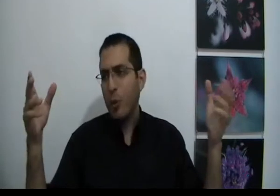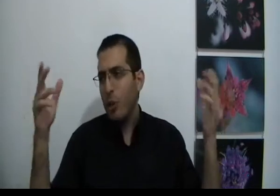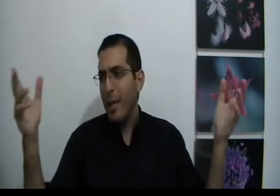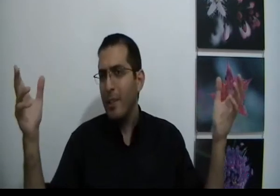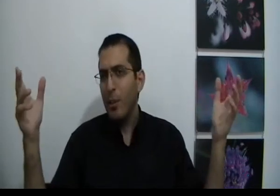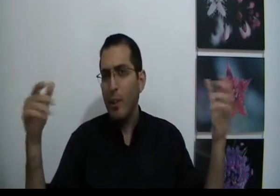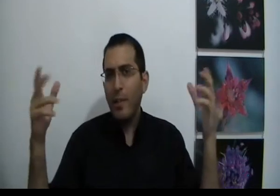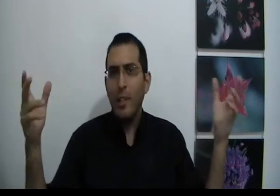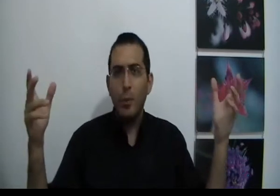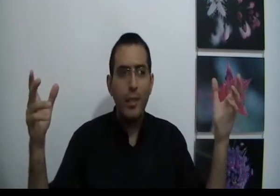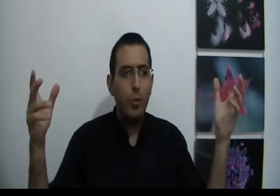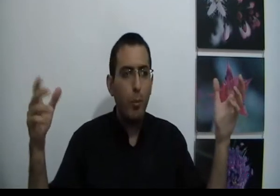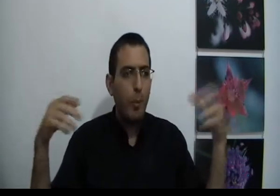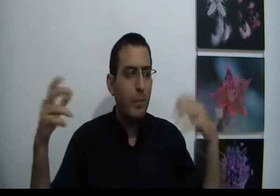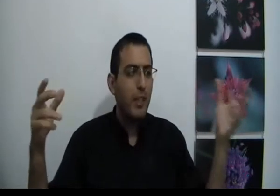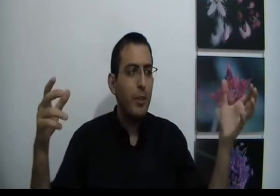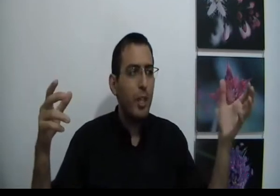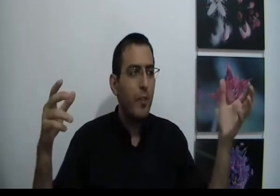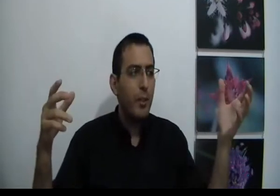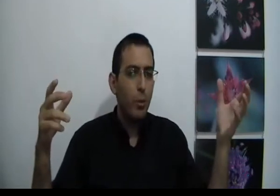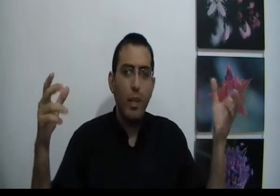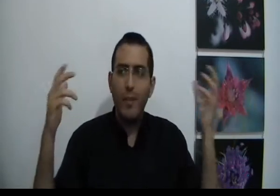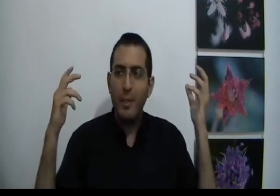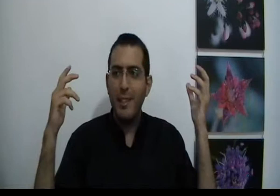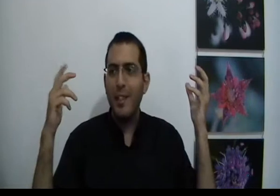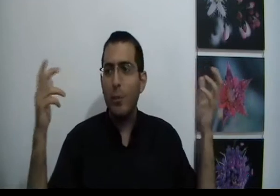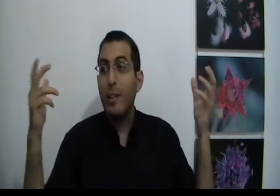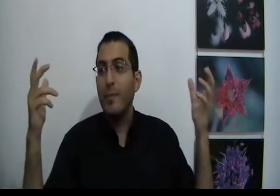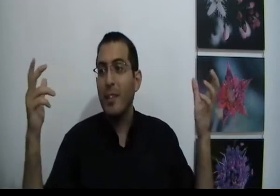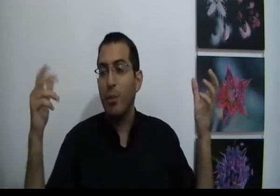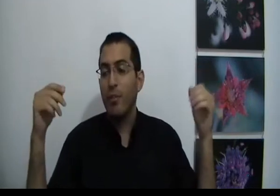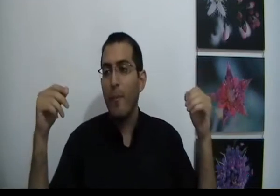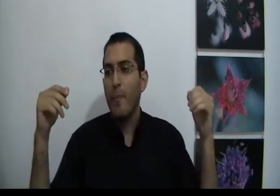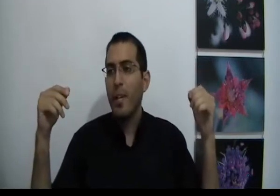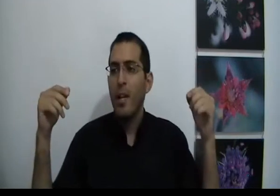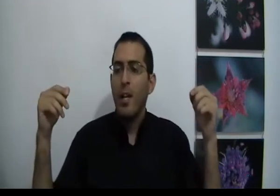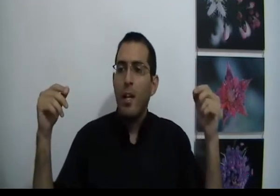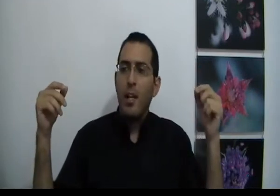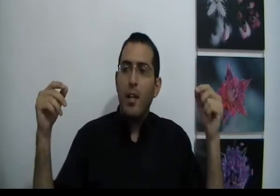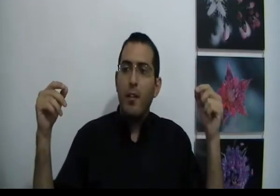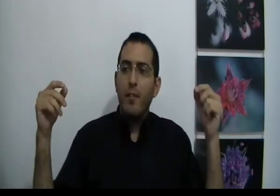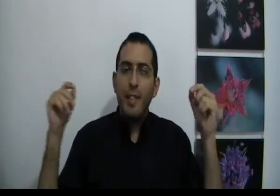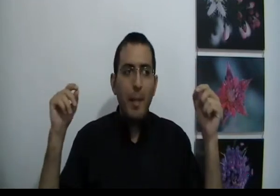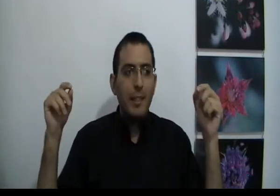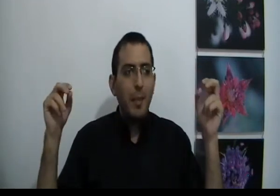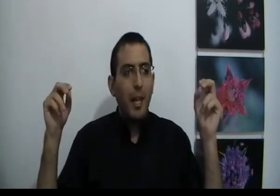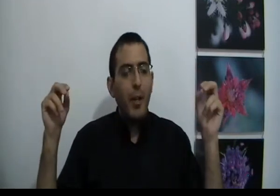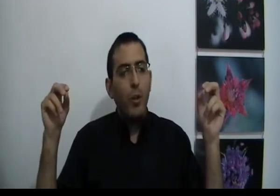קושי, גם זה טוב, עכשיו אני התמודד איתו בפרספקטיבה של הנפרדות, אבל בצד האחדות גם זה טוב וזה בעצם הרעיון